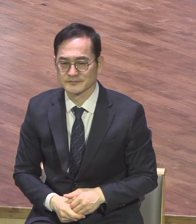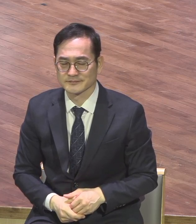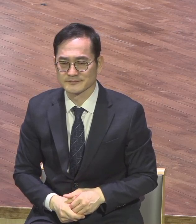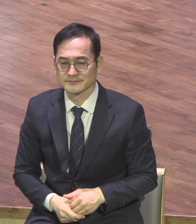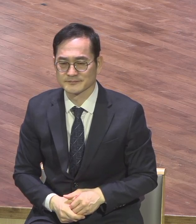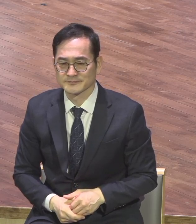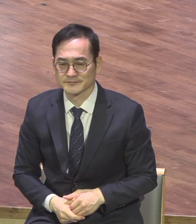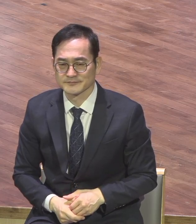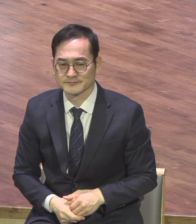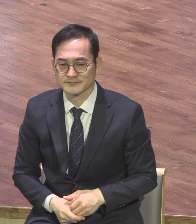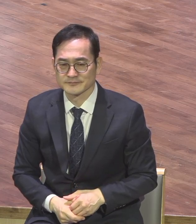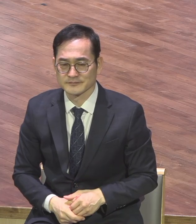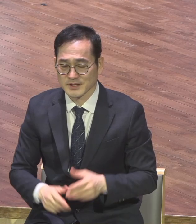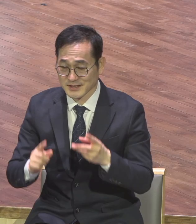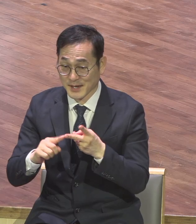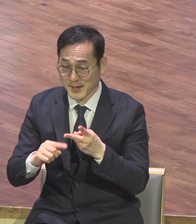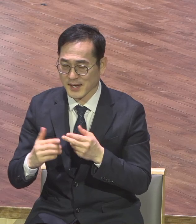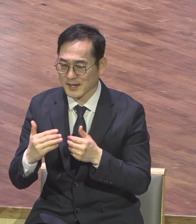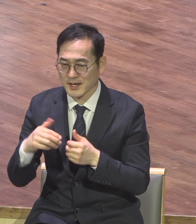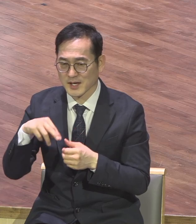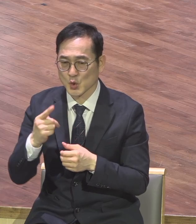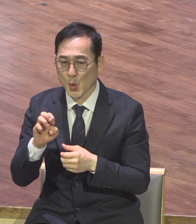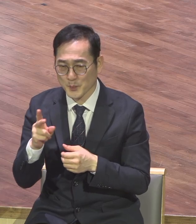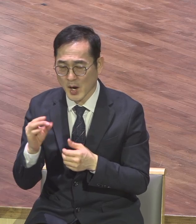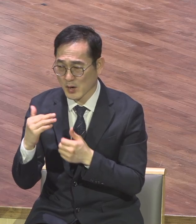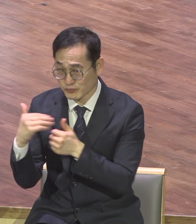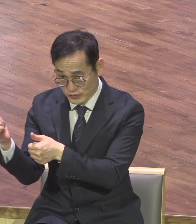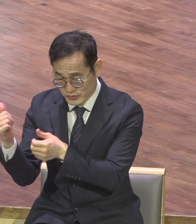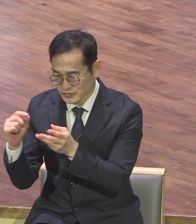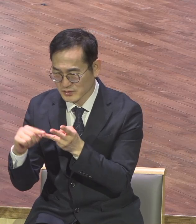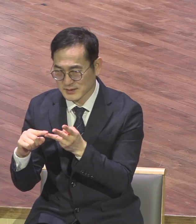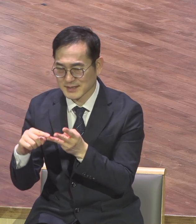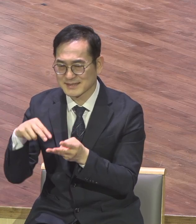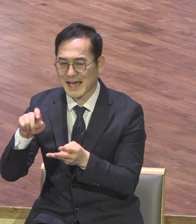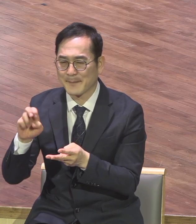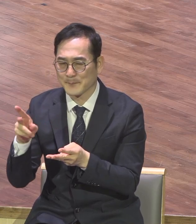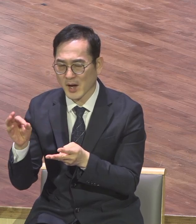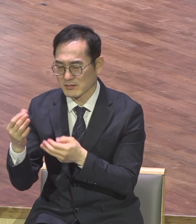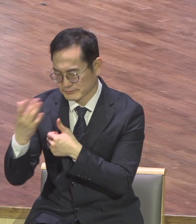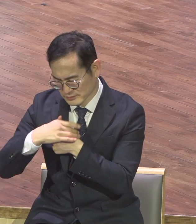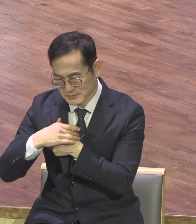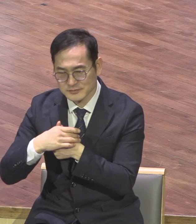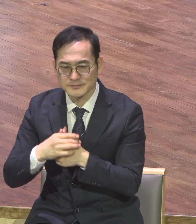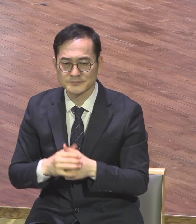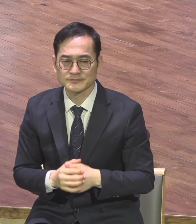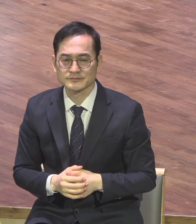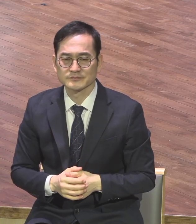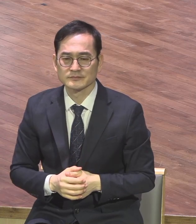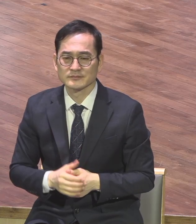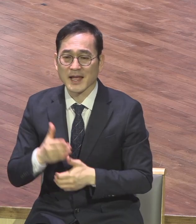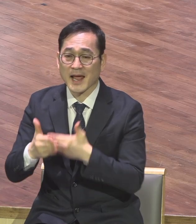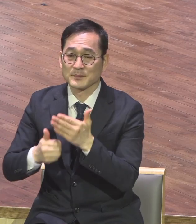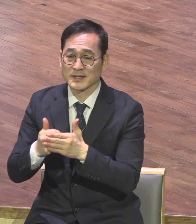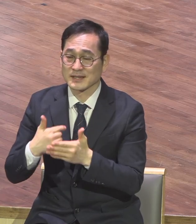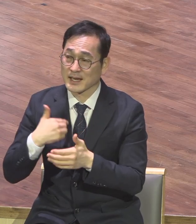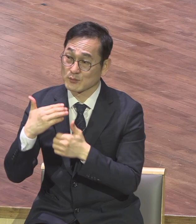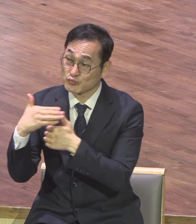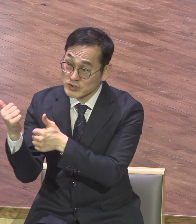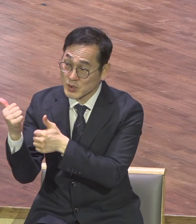이런 영적 정체성이 있어야 돼요 하나님이 나를 부르셨다 하나님이 내게 지켜주셨다 모든 것을 하나님께 소리시켜야